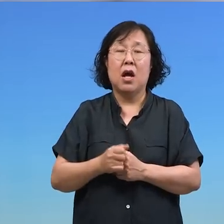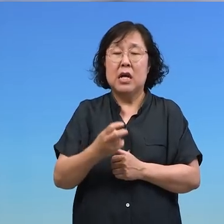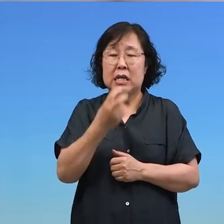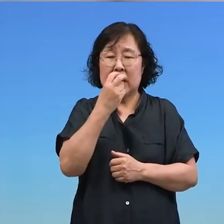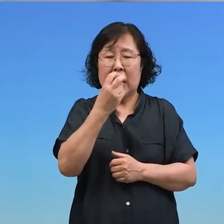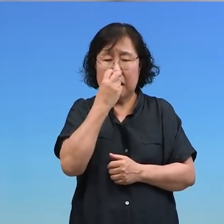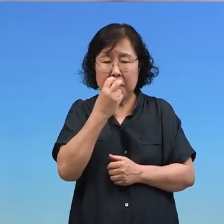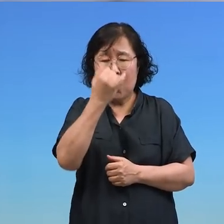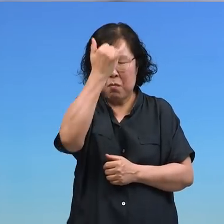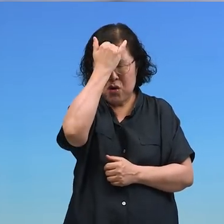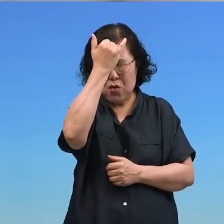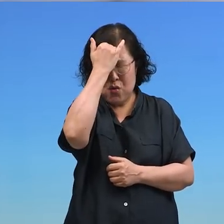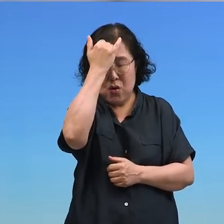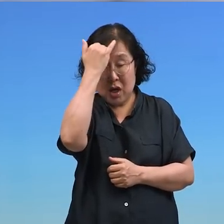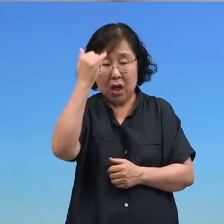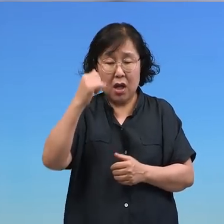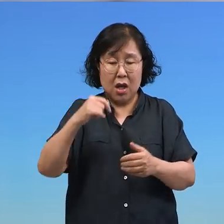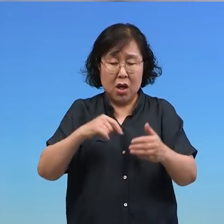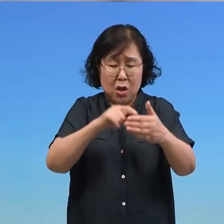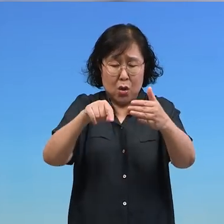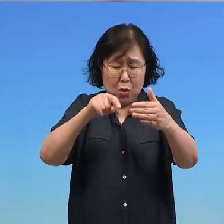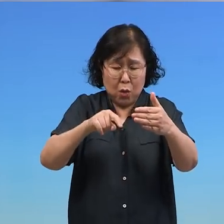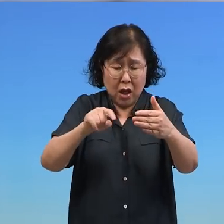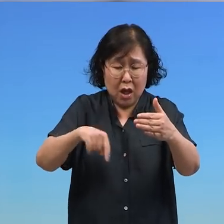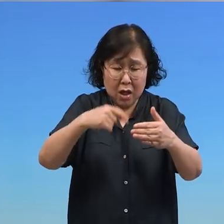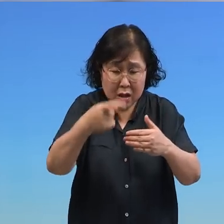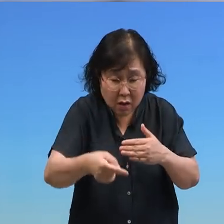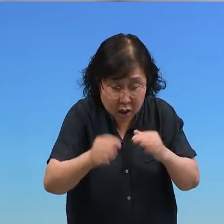들어가 보면 이게 지금 너무너무 두려운 시대거든요